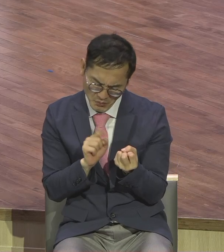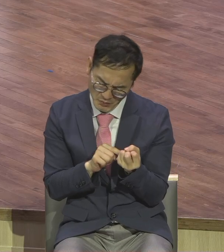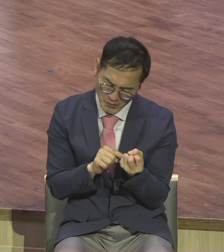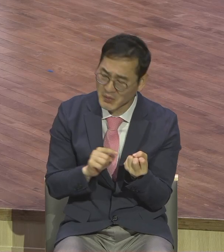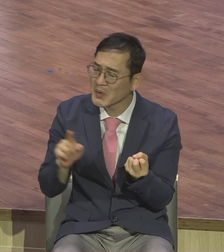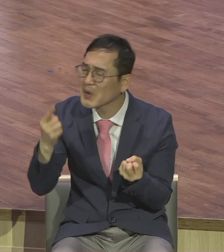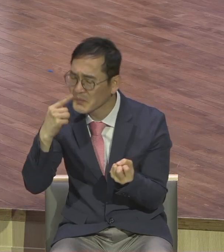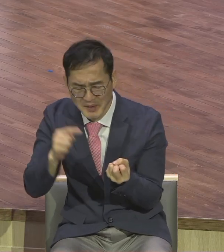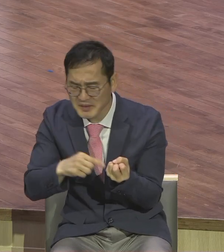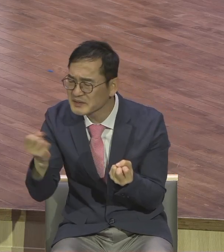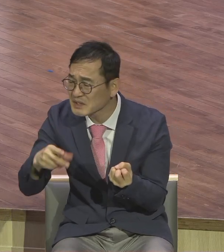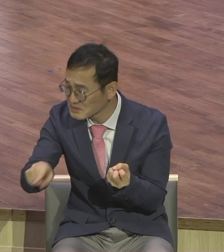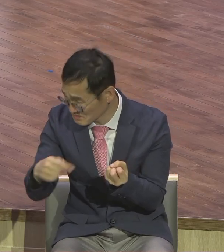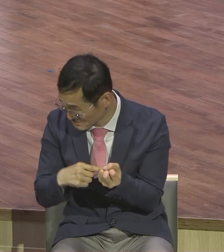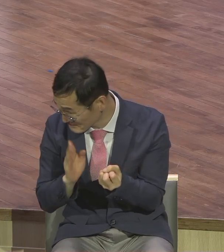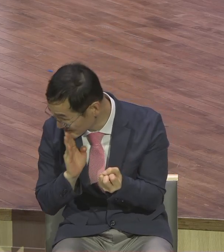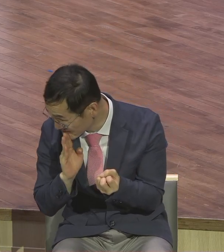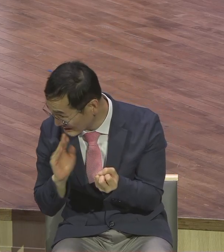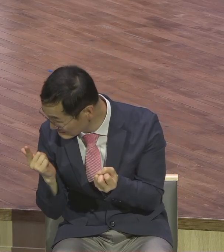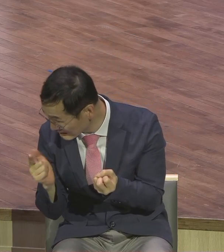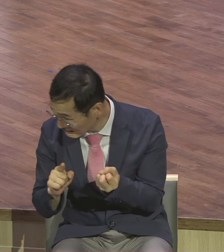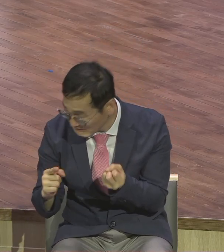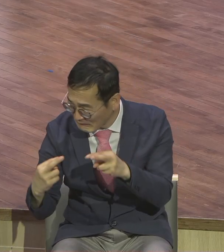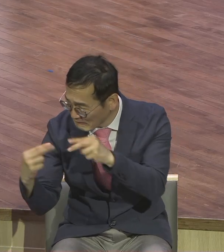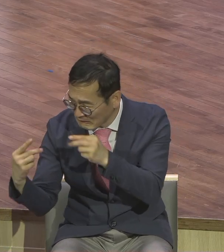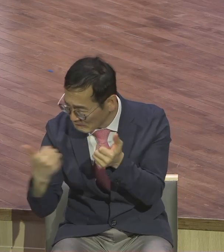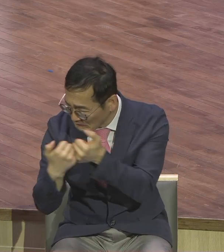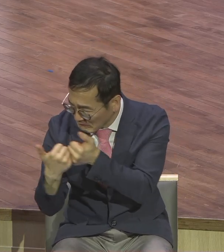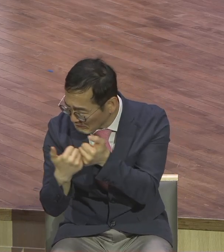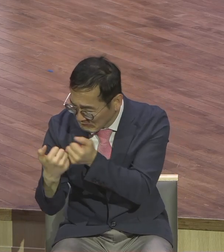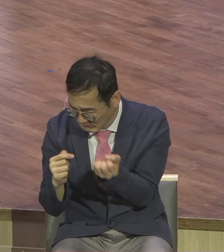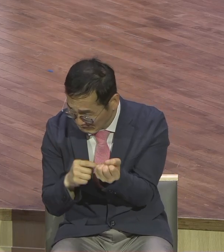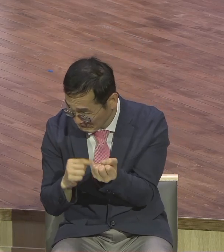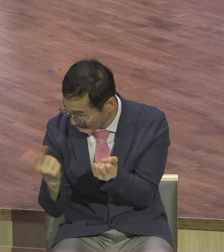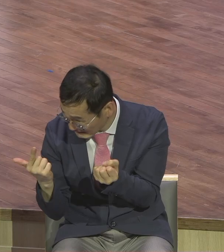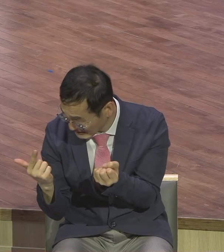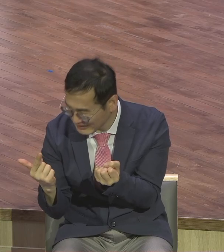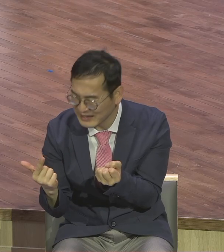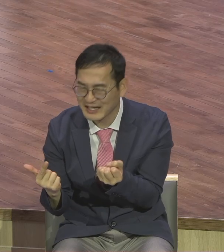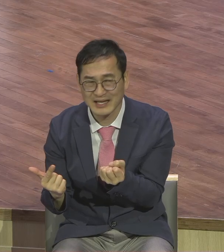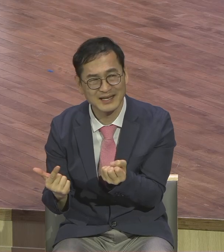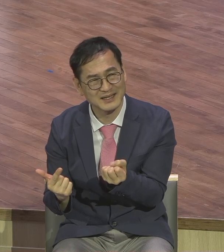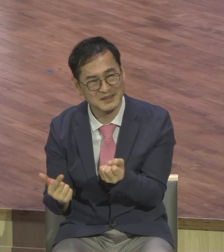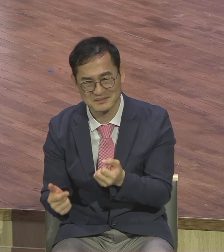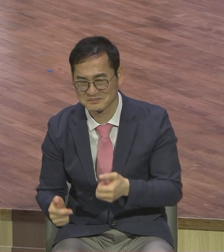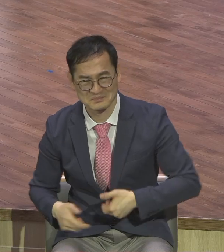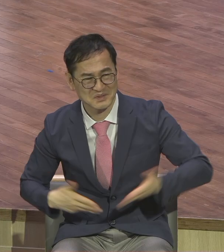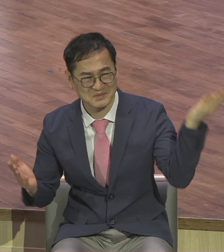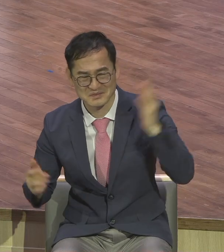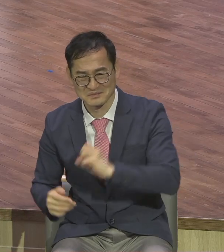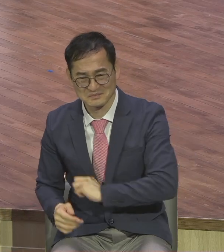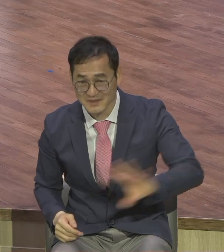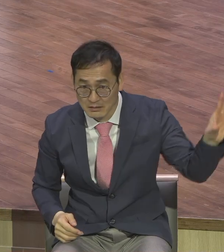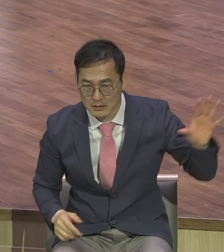거기서 다 사단이 다 텀타버려요. 단순하게 순종하는 순간 사단이 텀탈 시간이 없어.